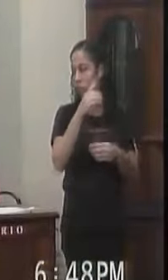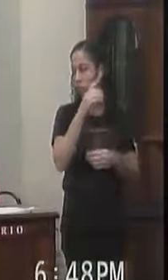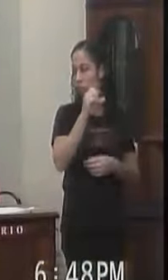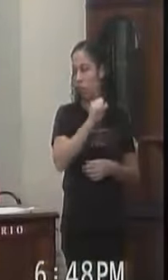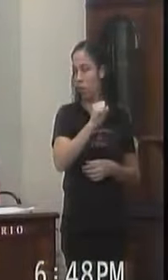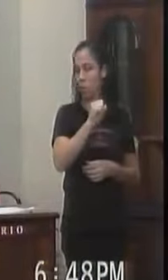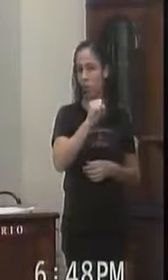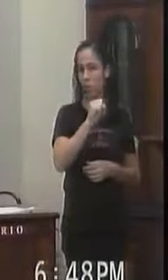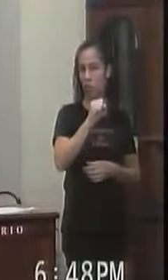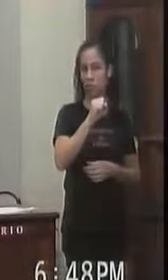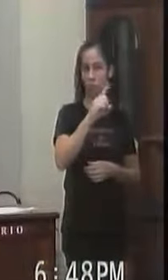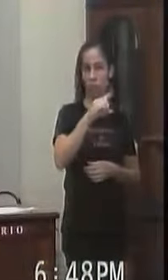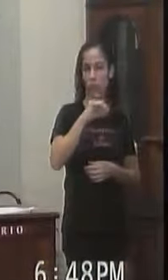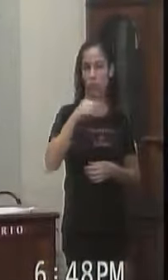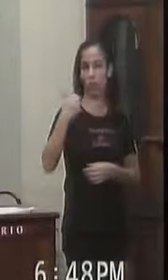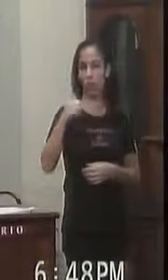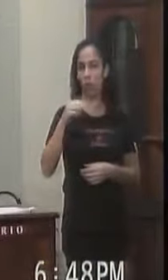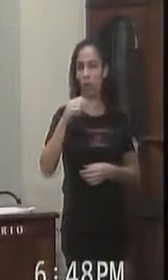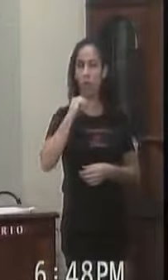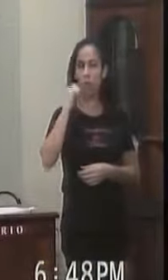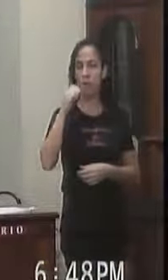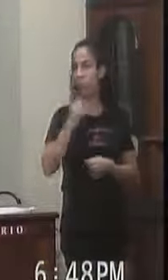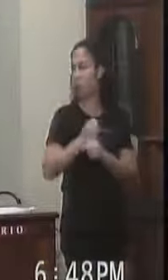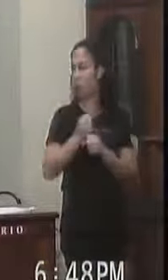11 de abril Vereador Silvio Graça